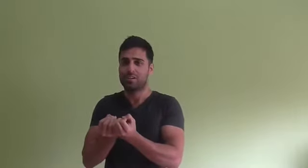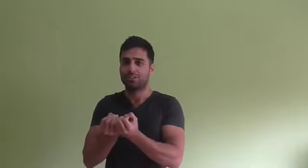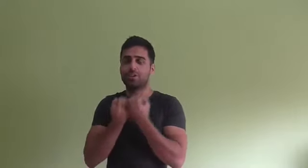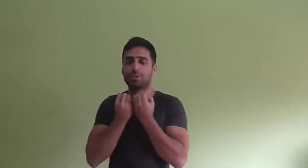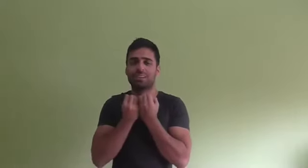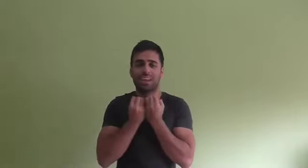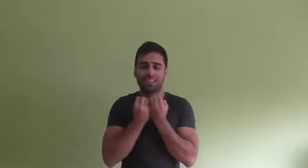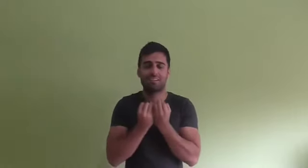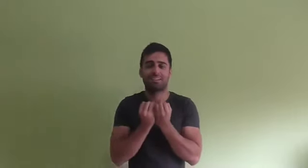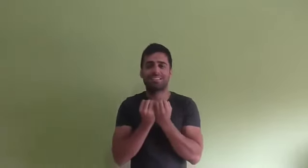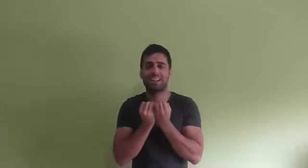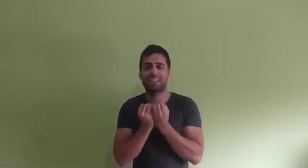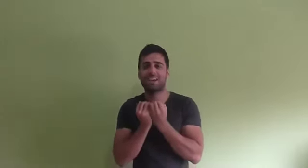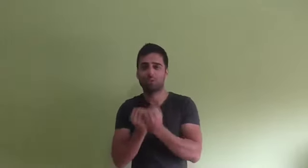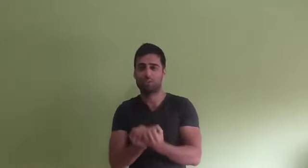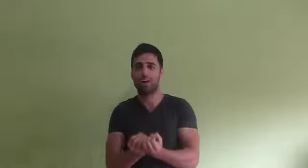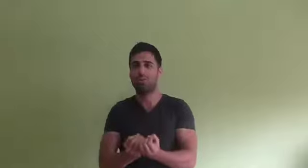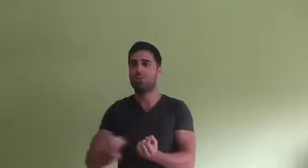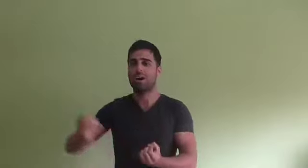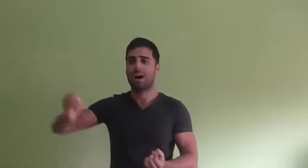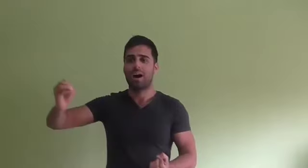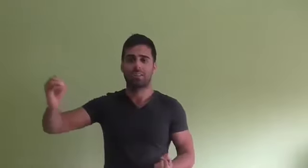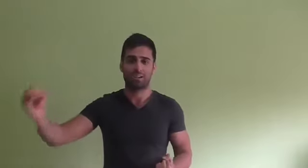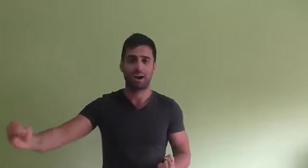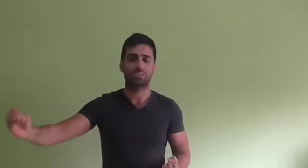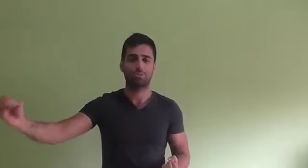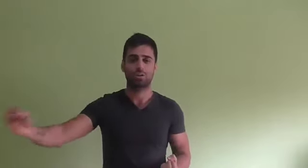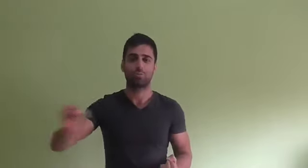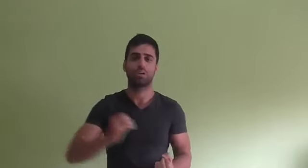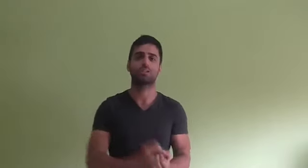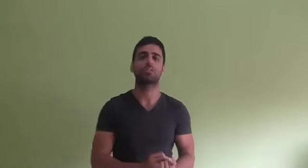¿Cómo es que te levantabas cada día motivado a trabajar sobre tu proyecto?